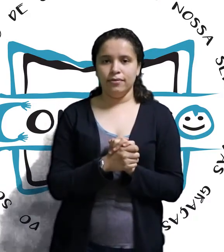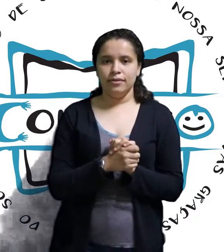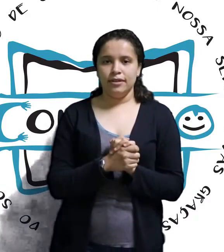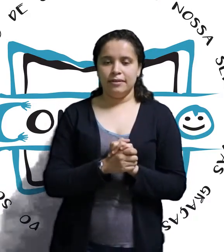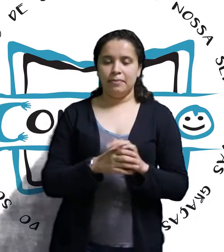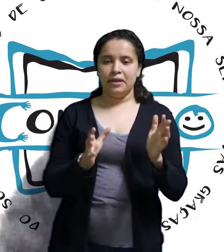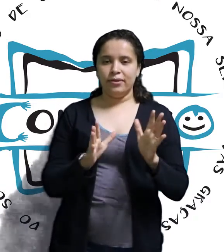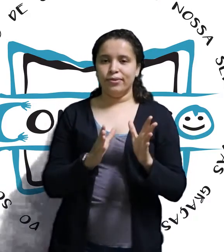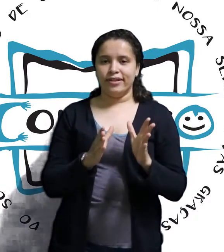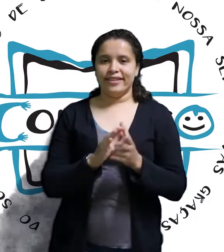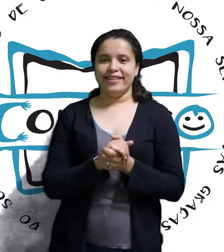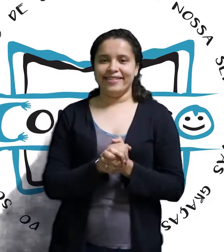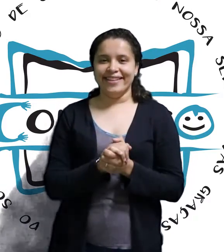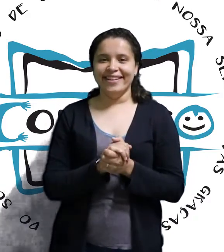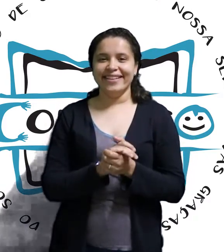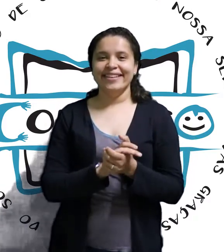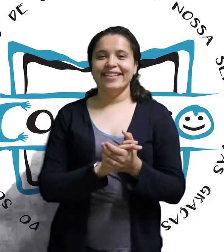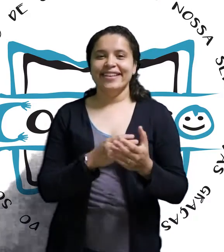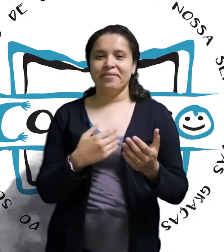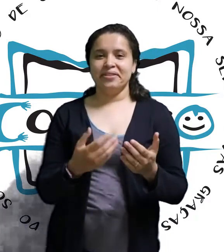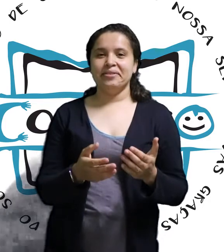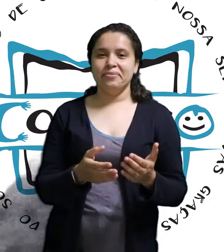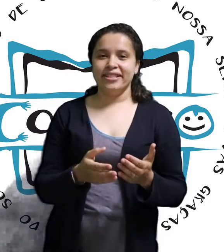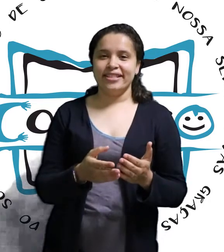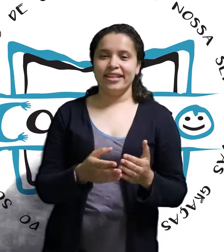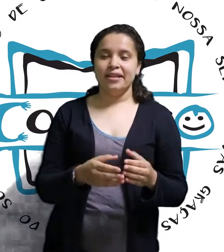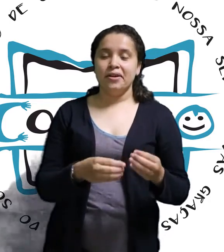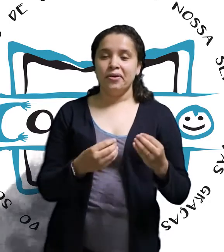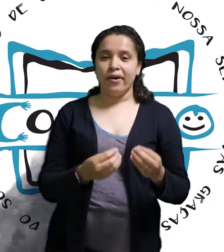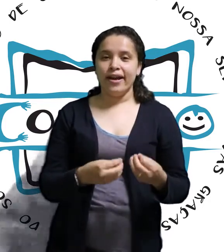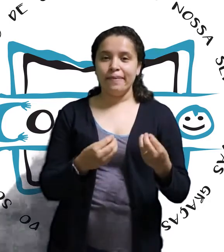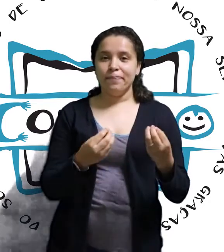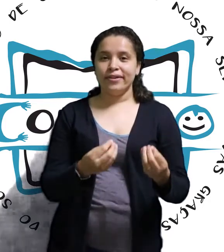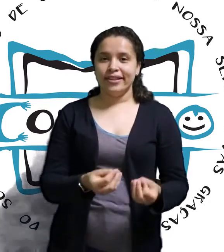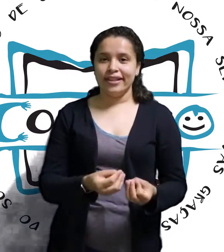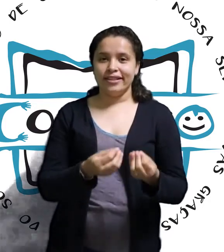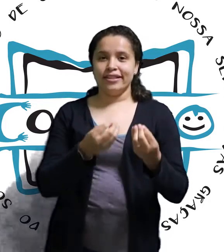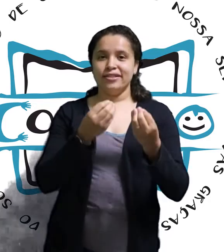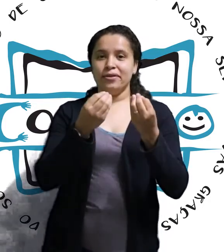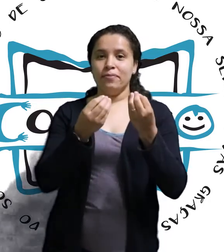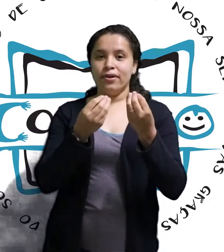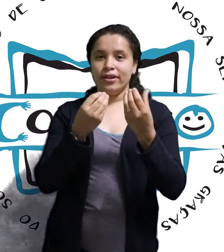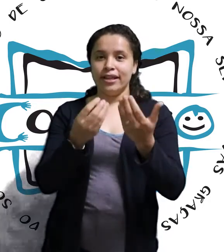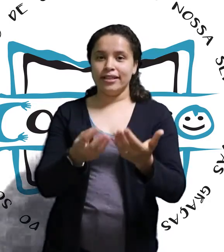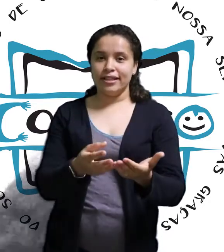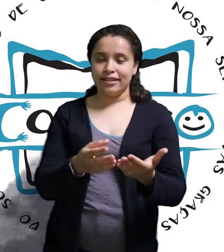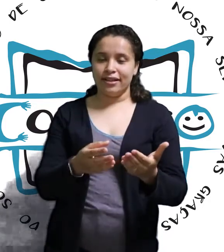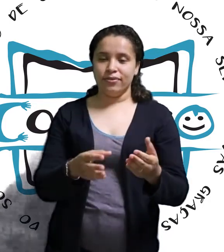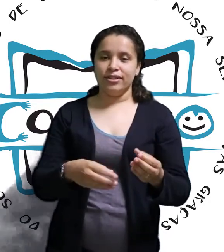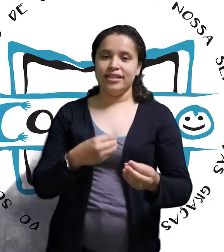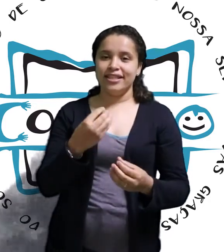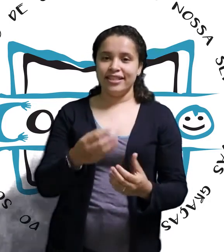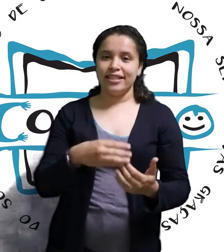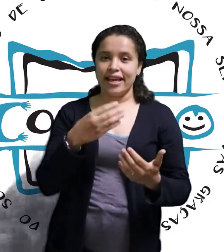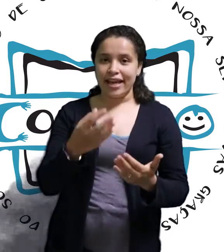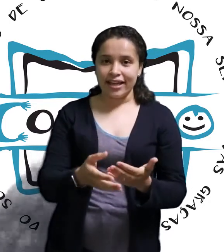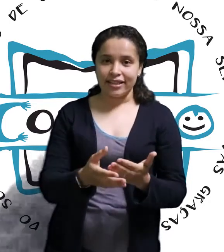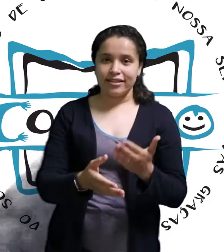bom? Bem curta assim. E vocês vão me dizer qual é a importância de ter uma organização e de existir regras